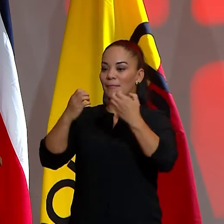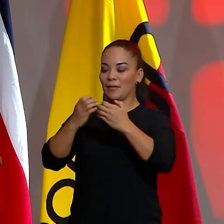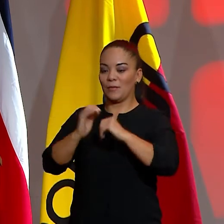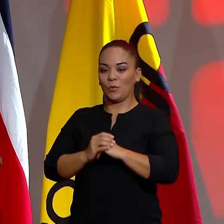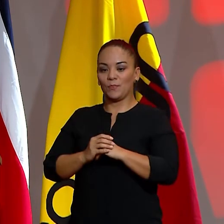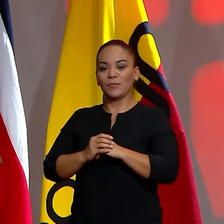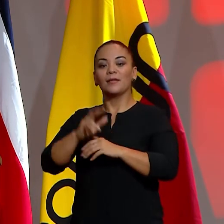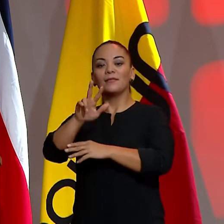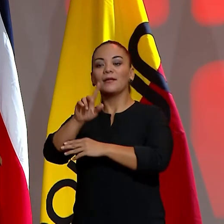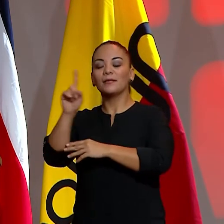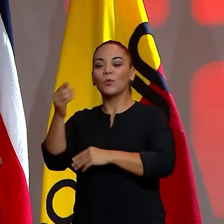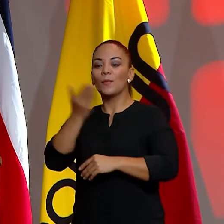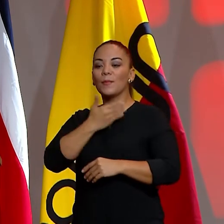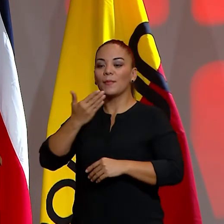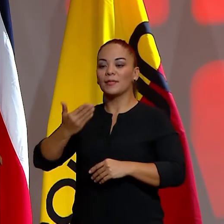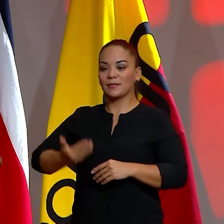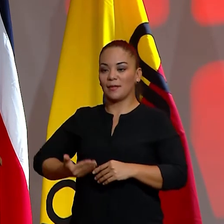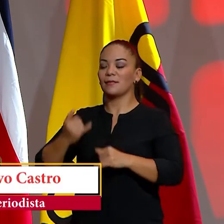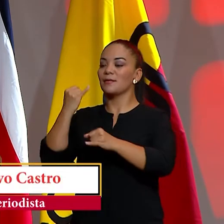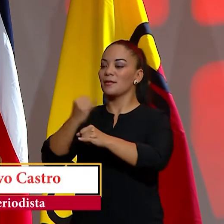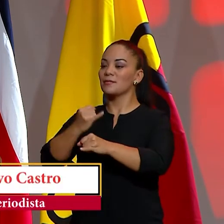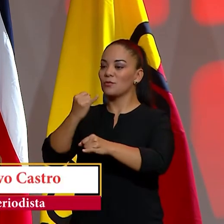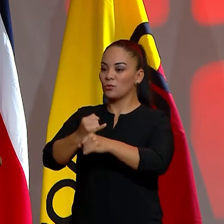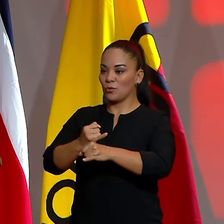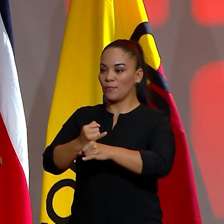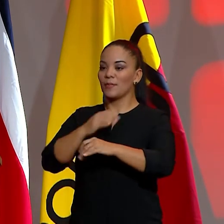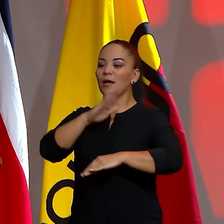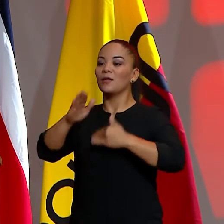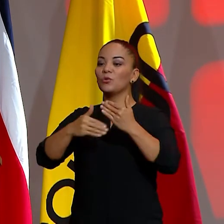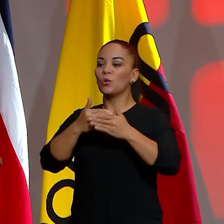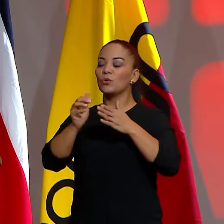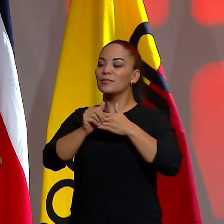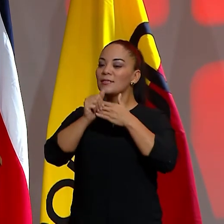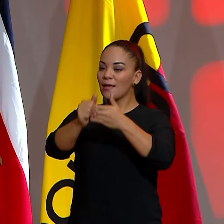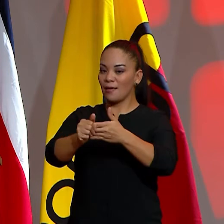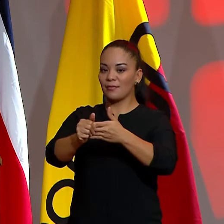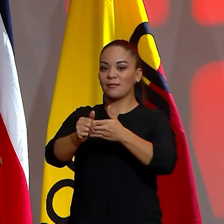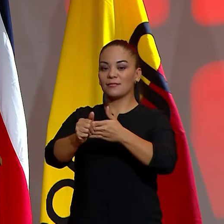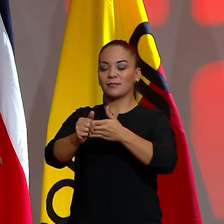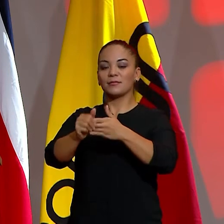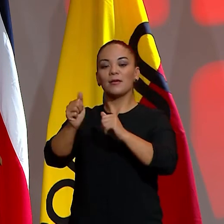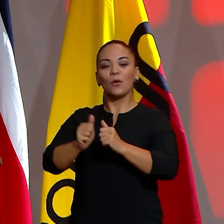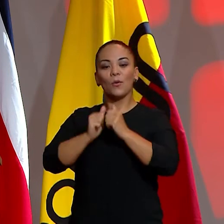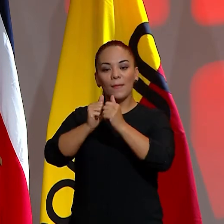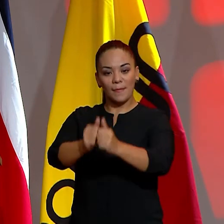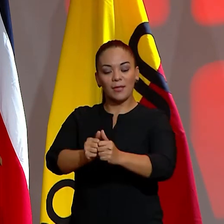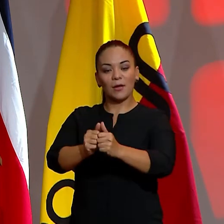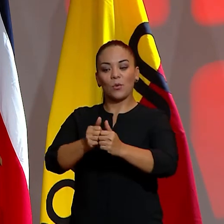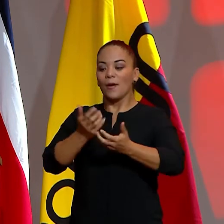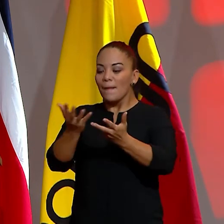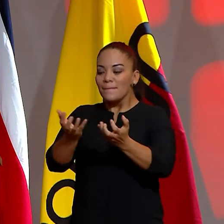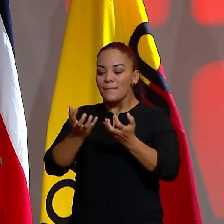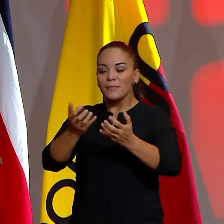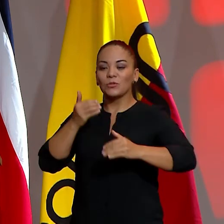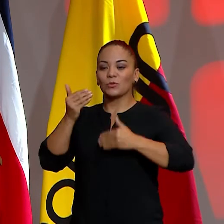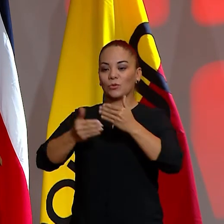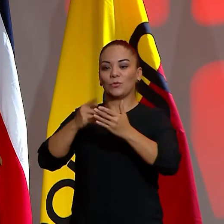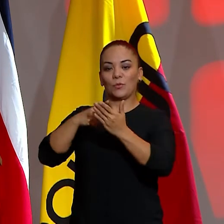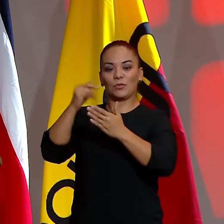a los 31 presidentes de la entidad, a todos los dirigentes que acompañaron sus ambiciosos procesos.